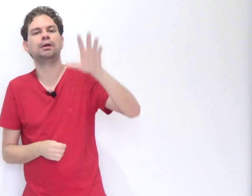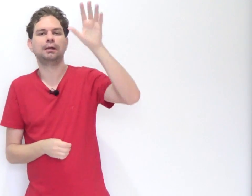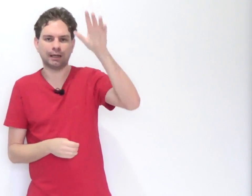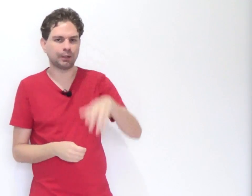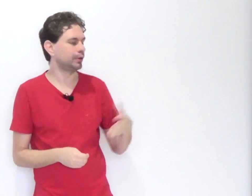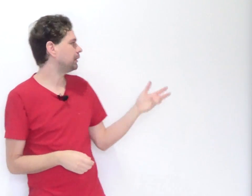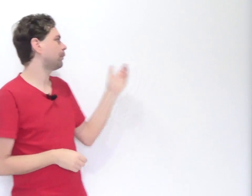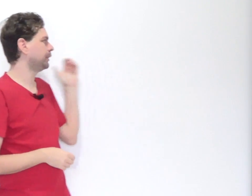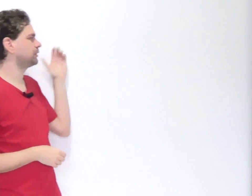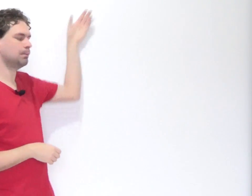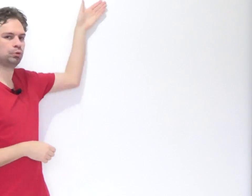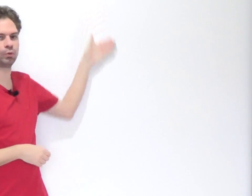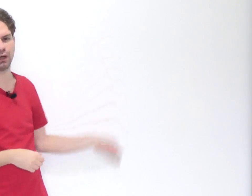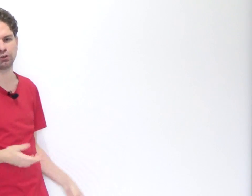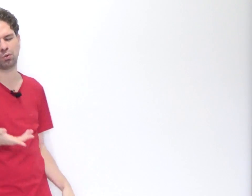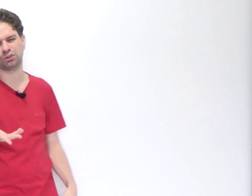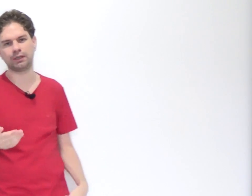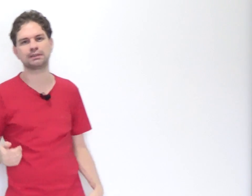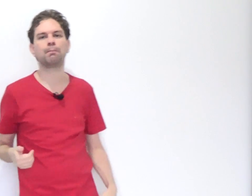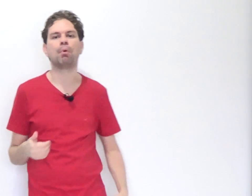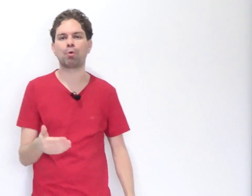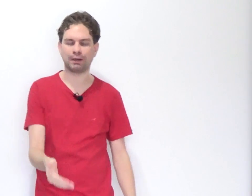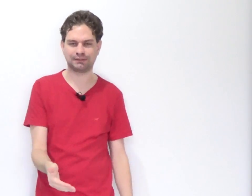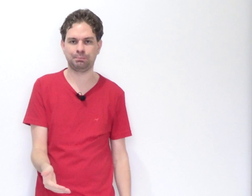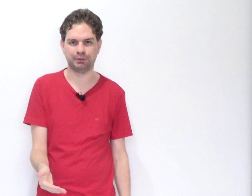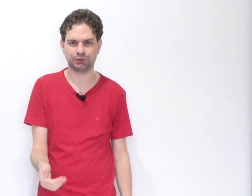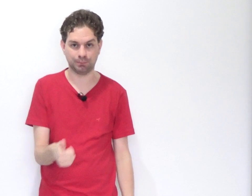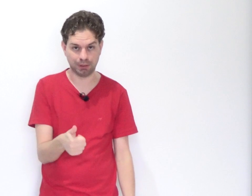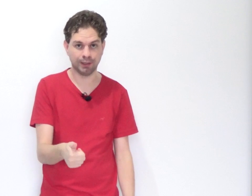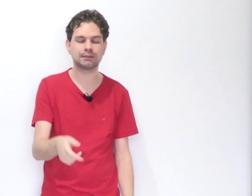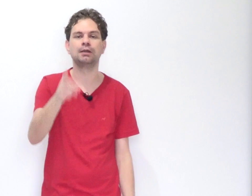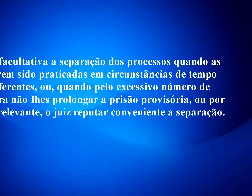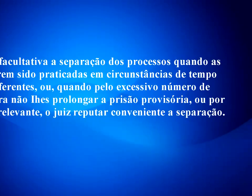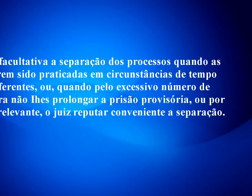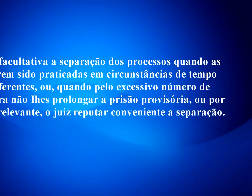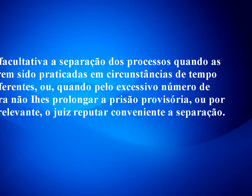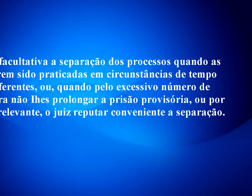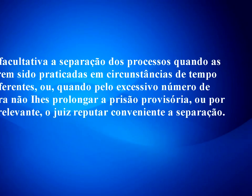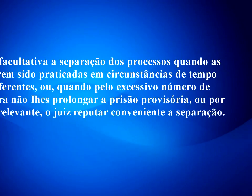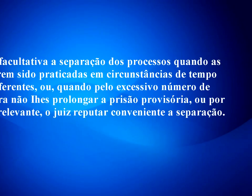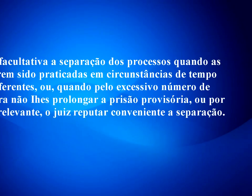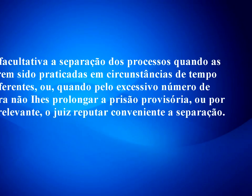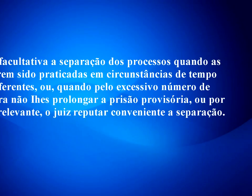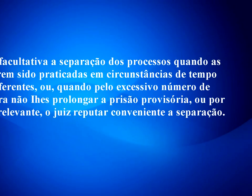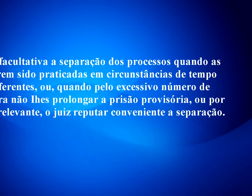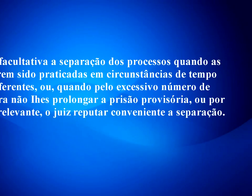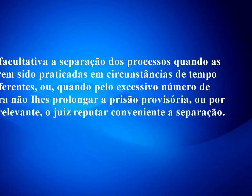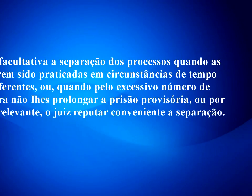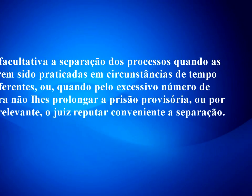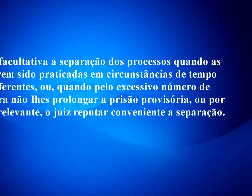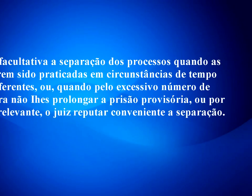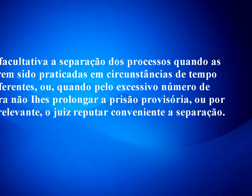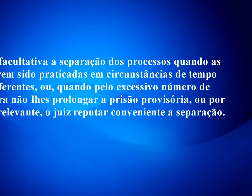A teoria da conexão é muito grande, a continência é um pouco mais simplista. Beleza? Deixa eu te mostrar um último artigo aí interessante sobre isso,